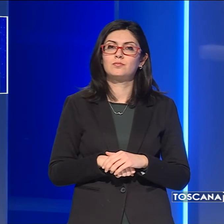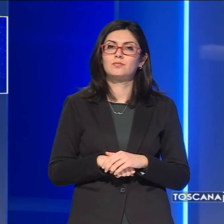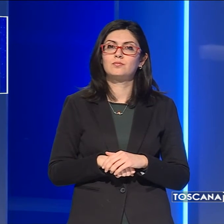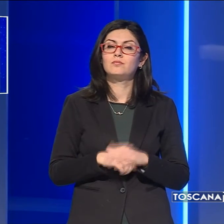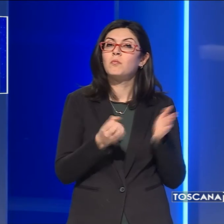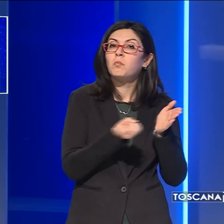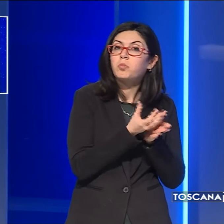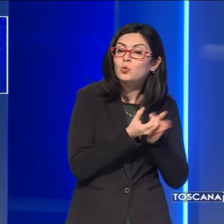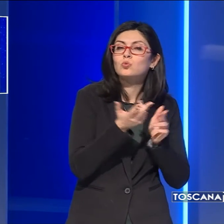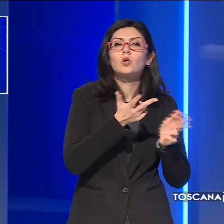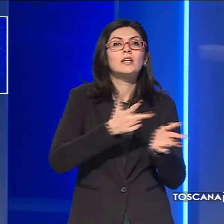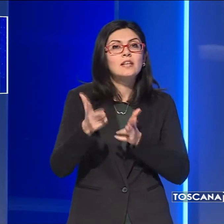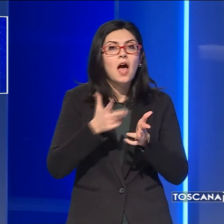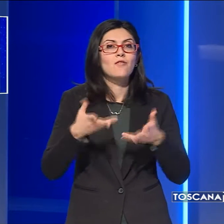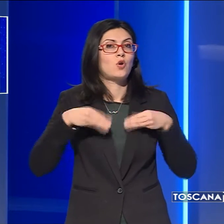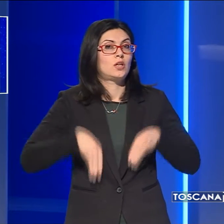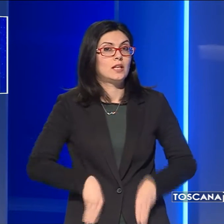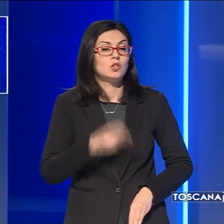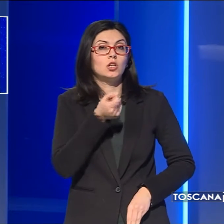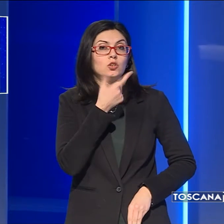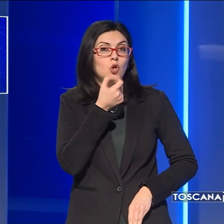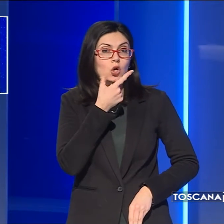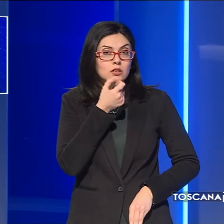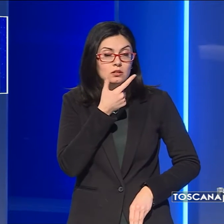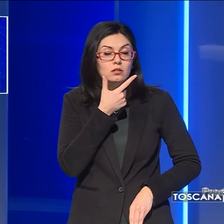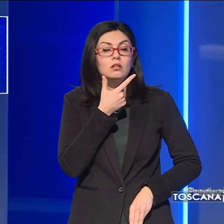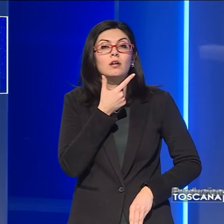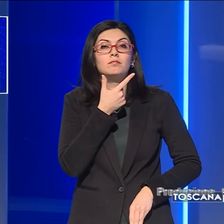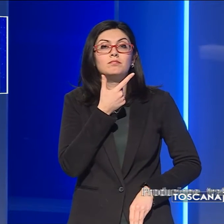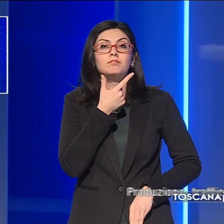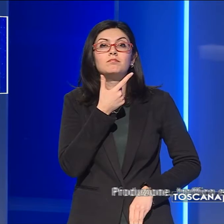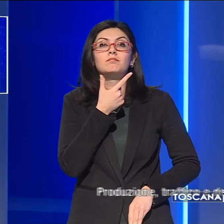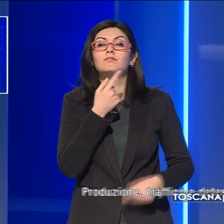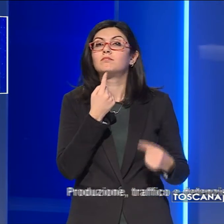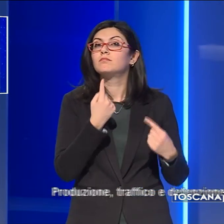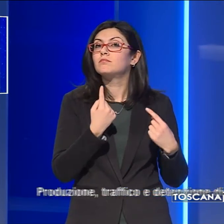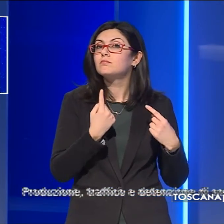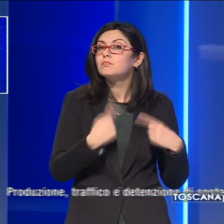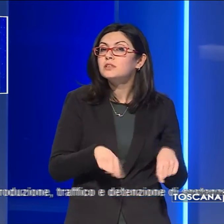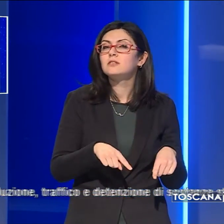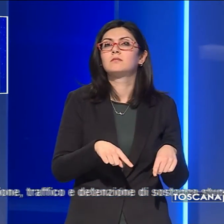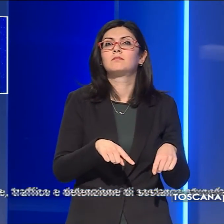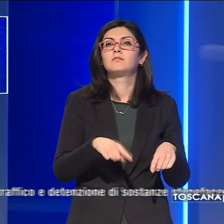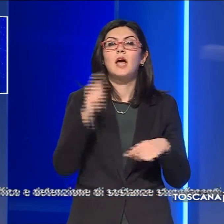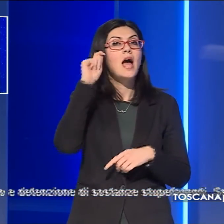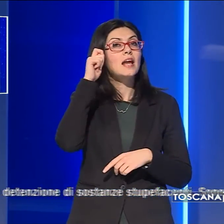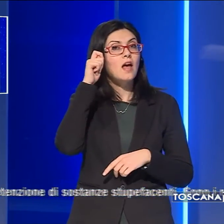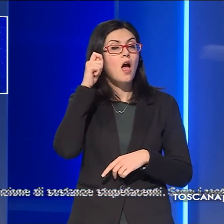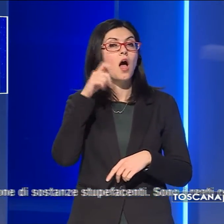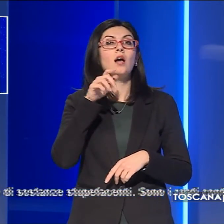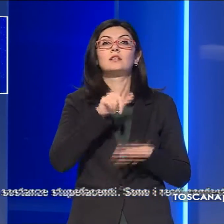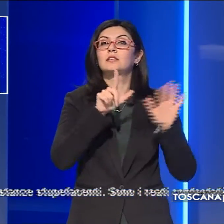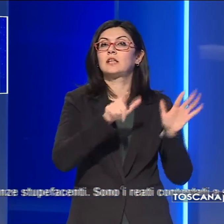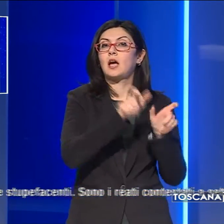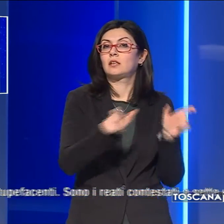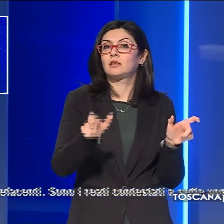Produzione, traffico e detenzione di sostanze stupefacenti. Sono i reati contestati